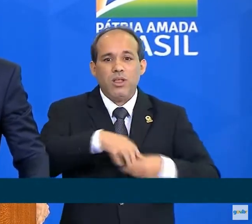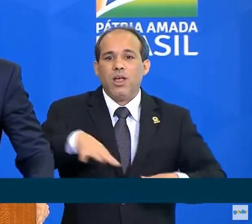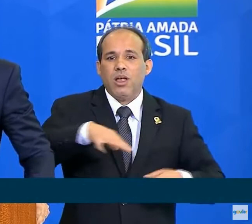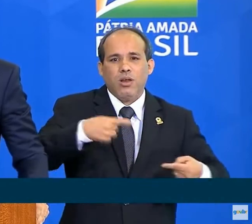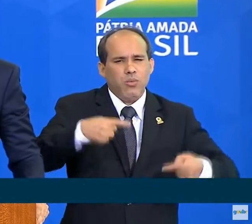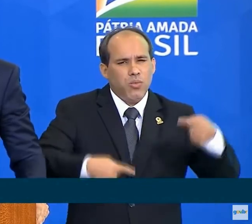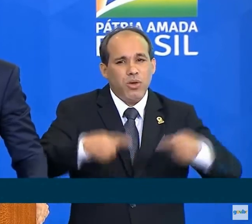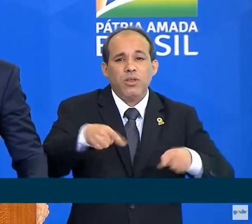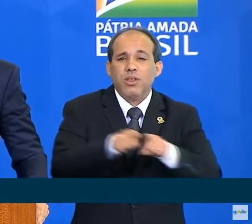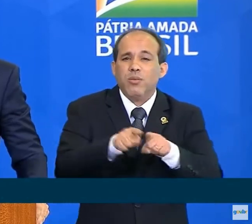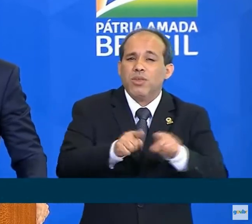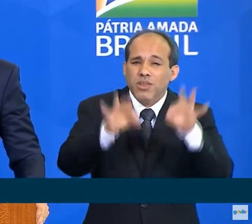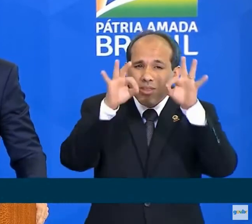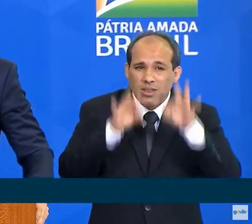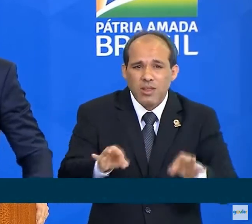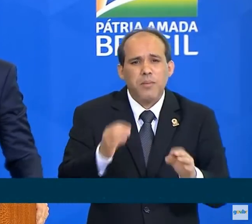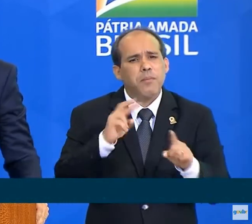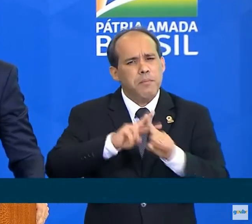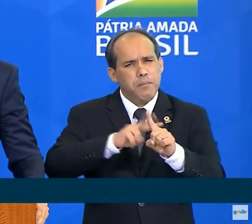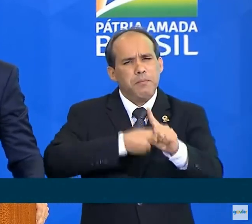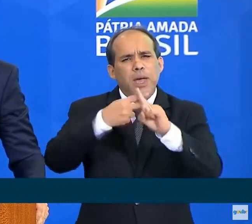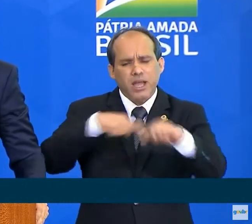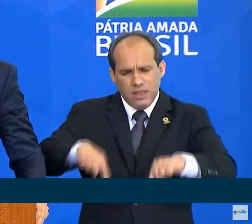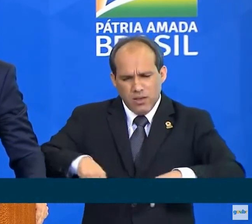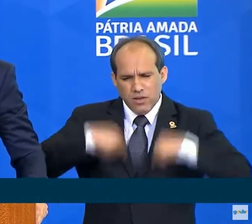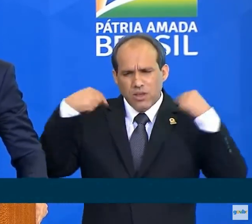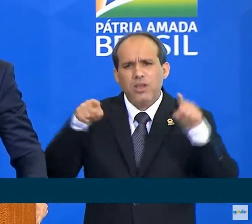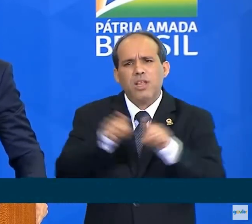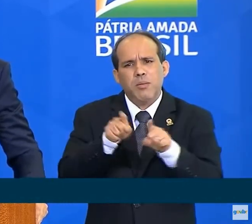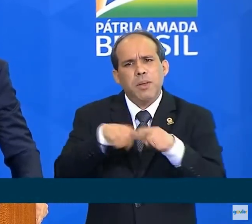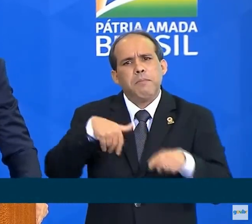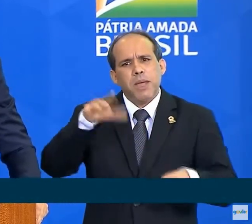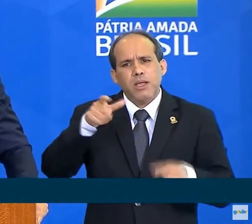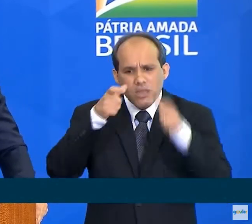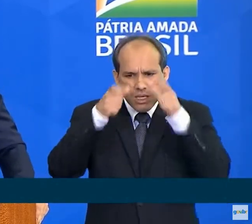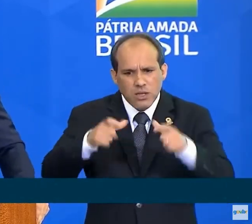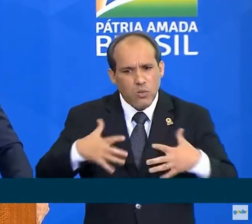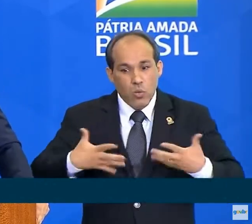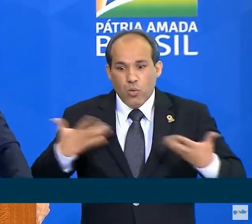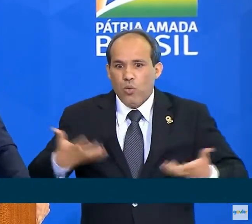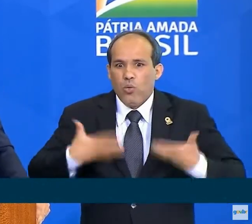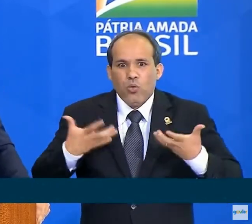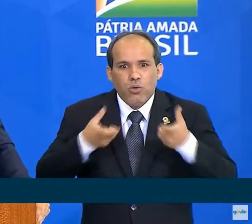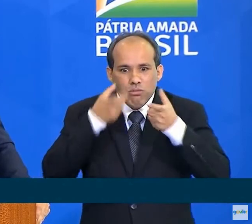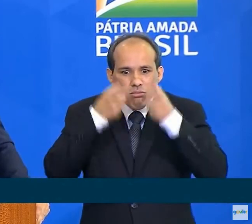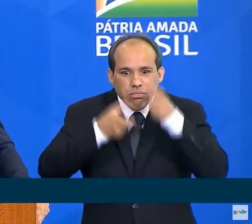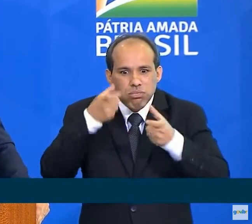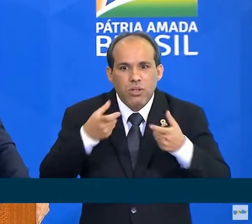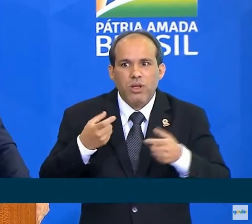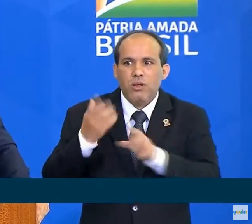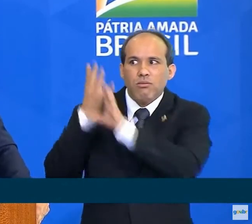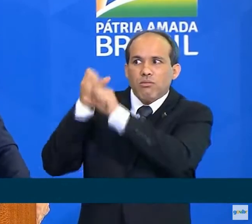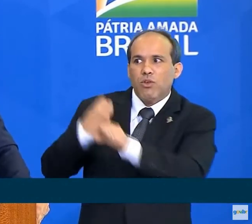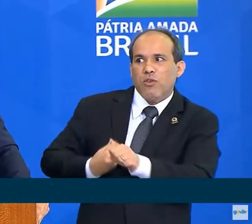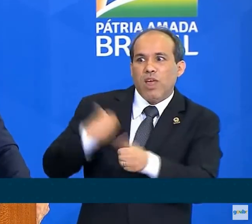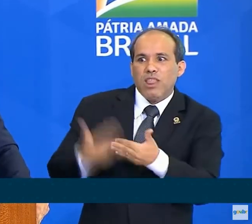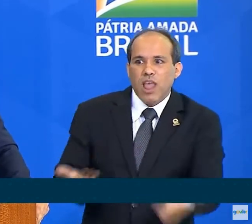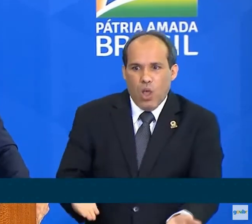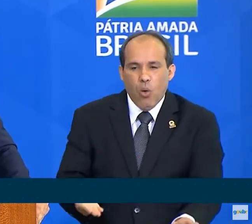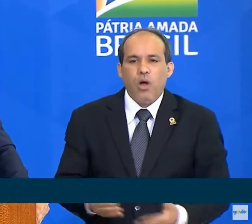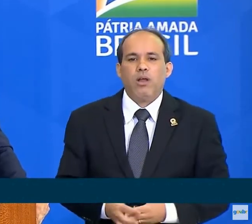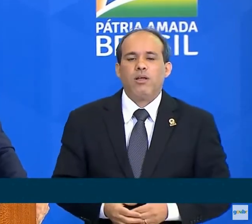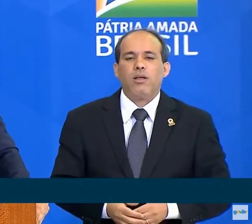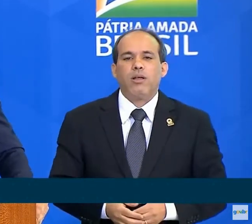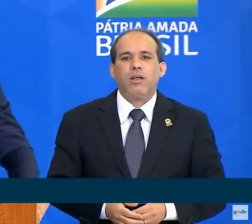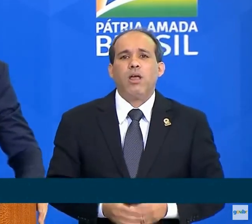será a mais desafiadora e a mais estimulante de todas que vivi. Aceitei essa missão que me